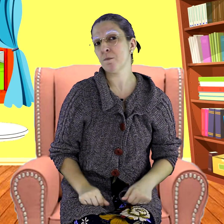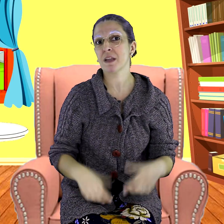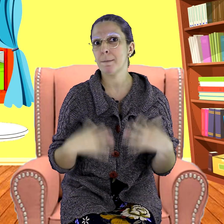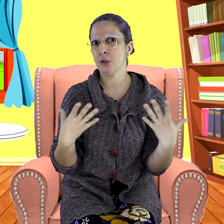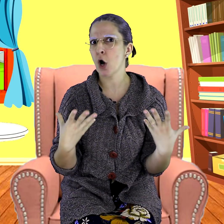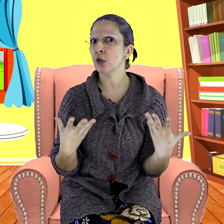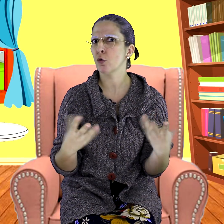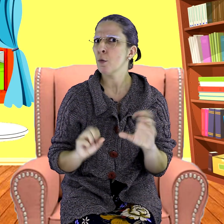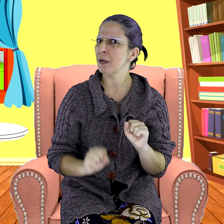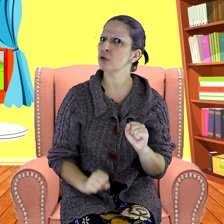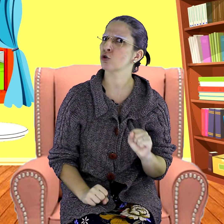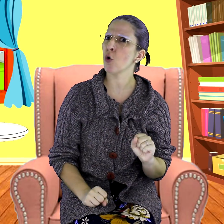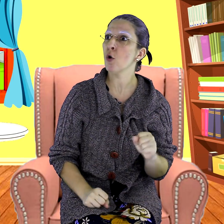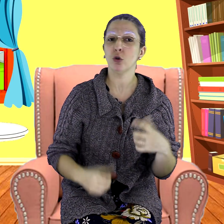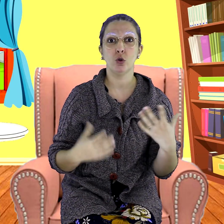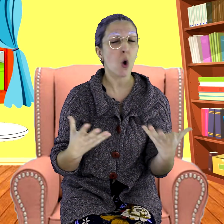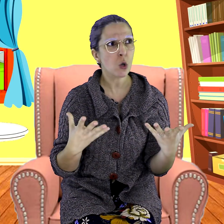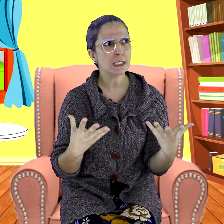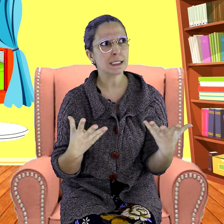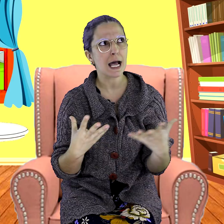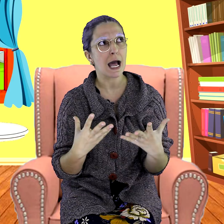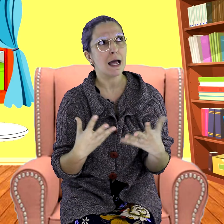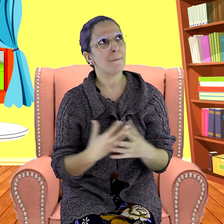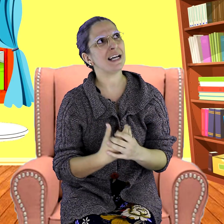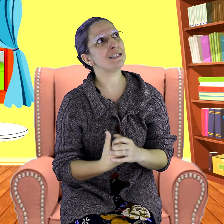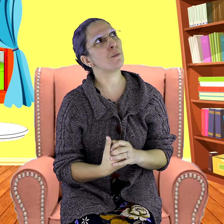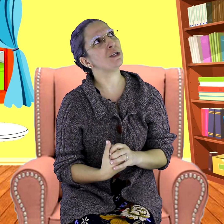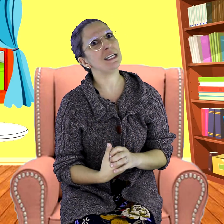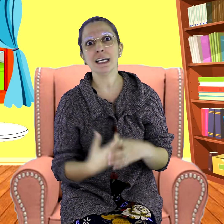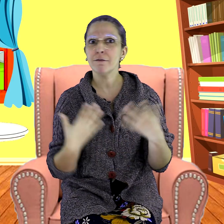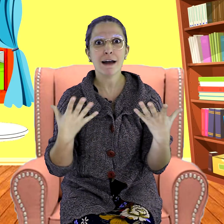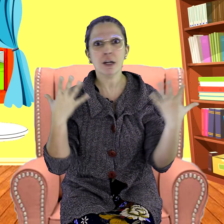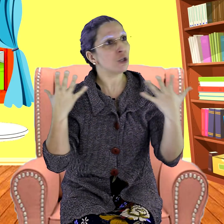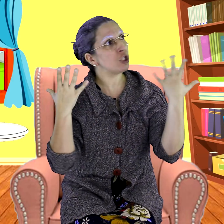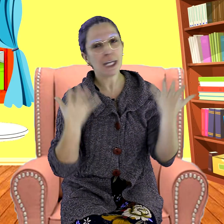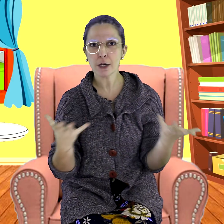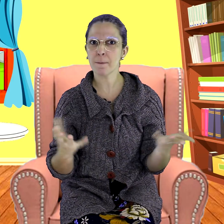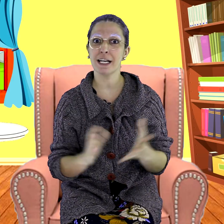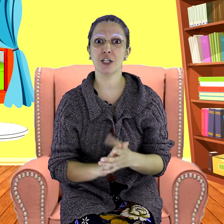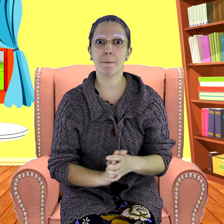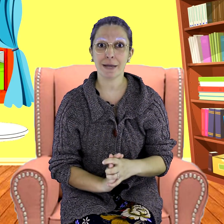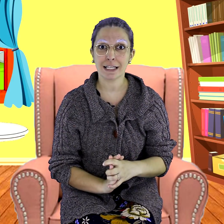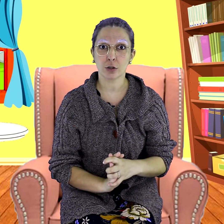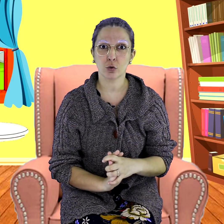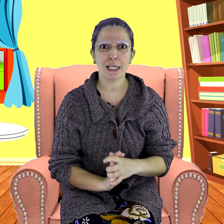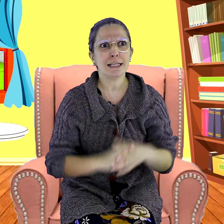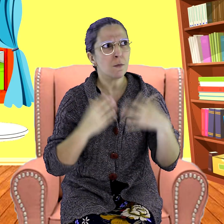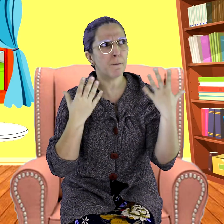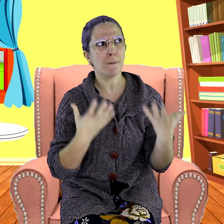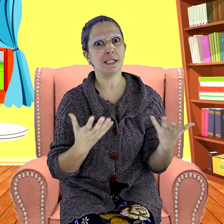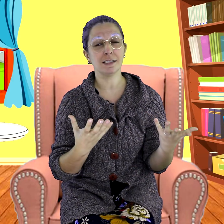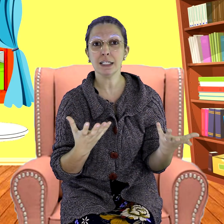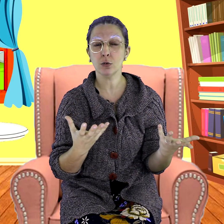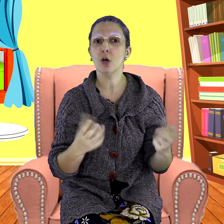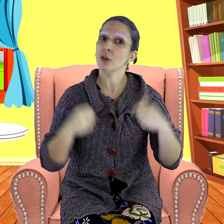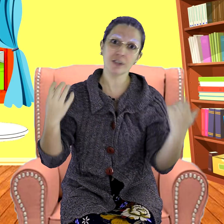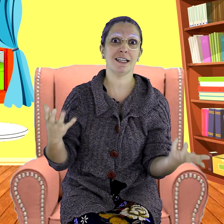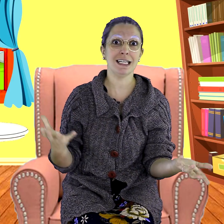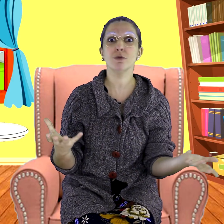Pinóquio pensou, nossa, mas eu poderia levar dinheiro para Gepeto. Ele é tão pobrezinho. Nós teríamos